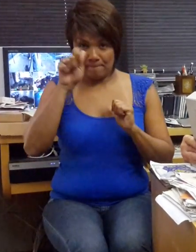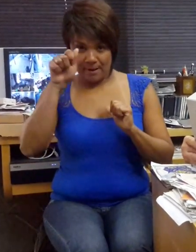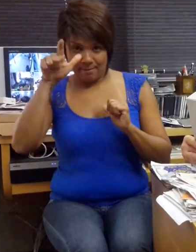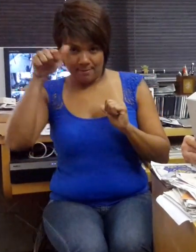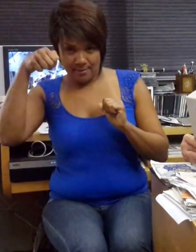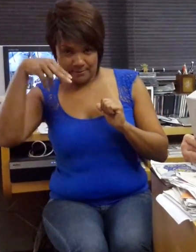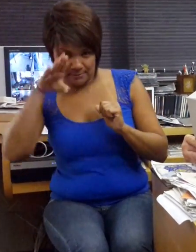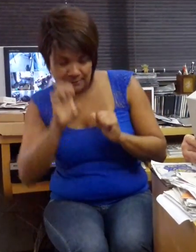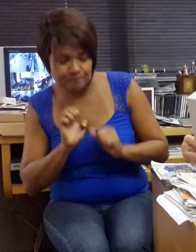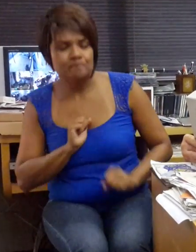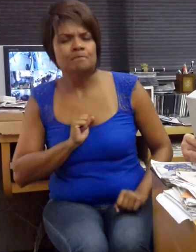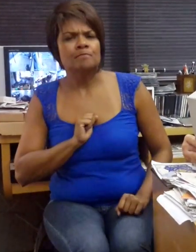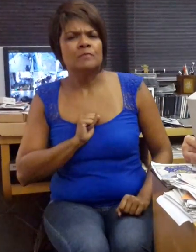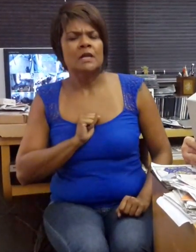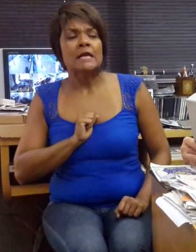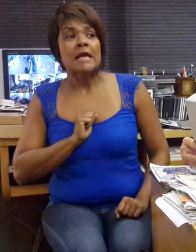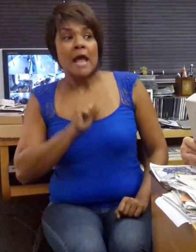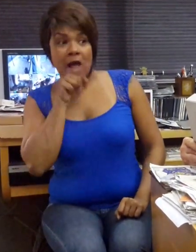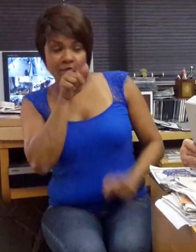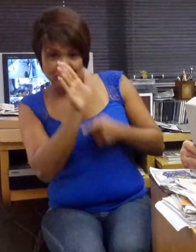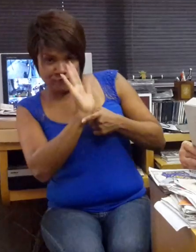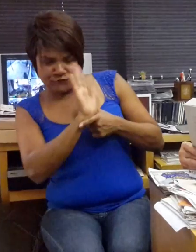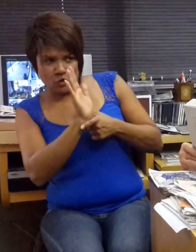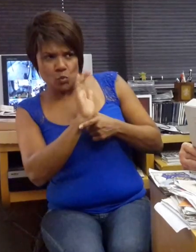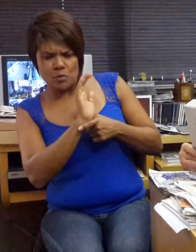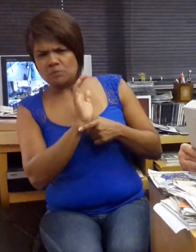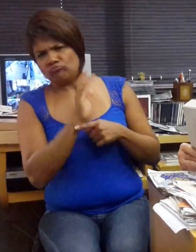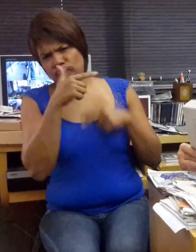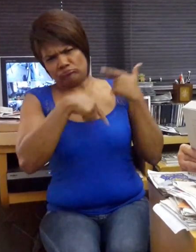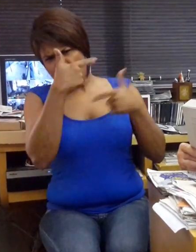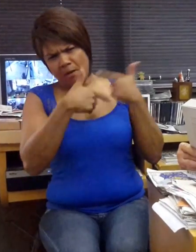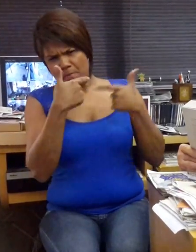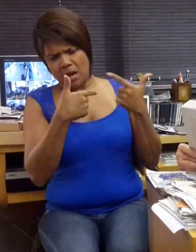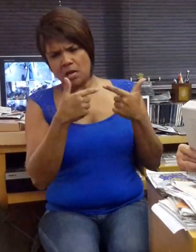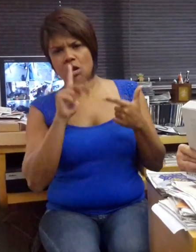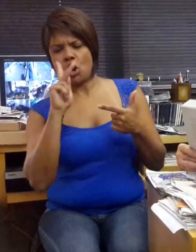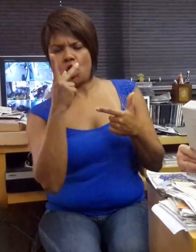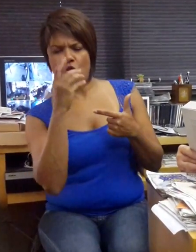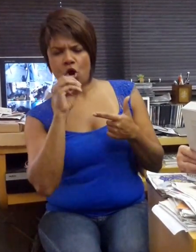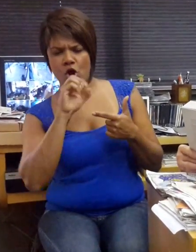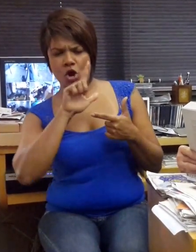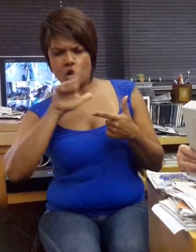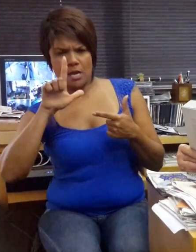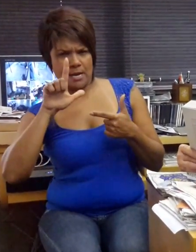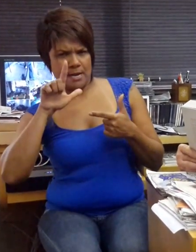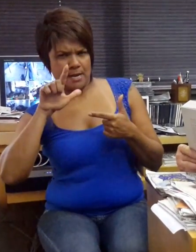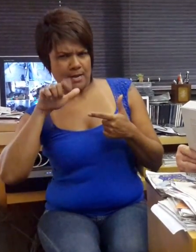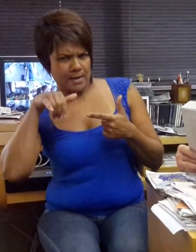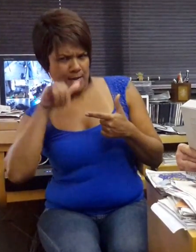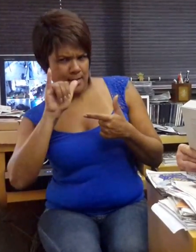pelos filmes de Hollywood, o que teria sido feito dele?